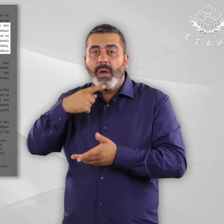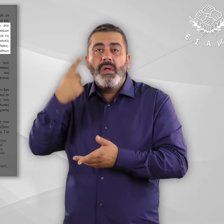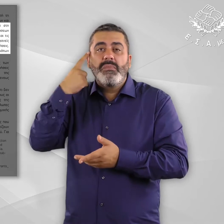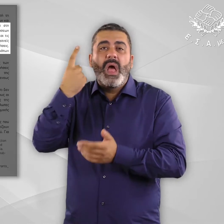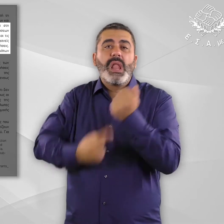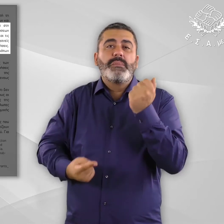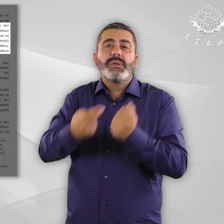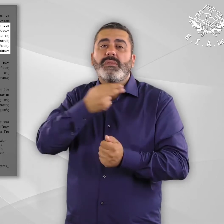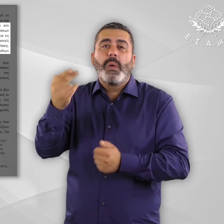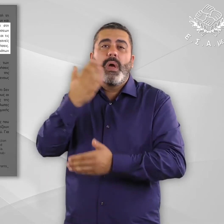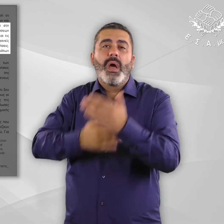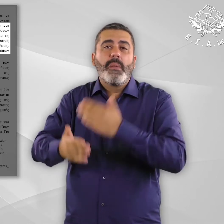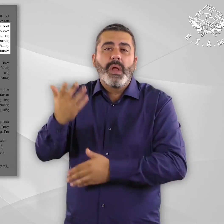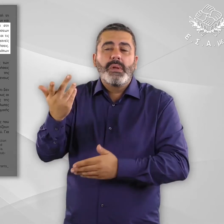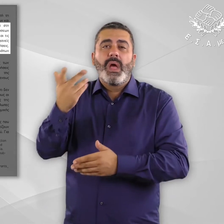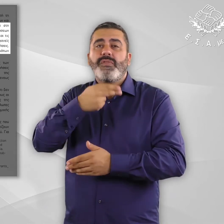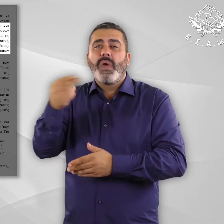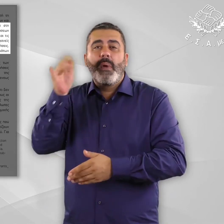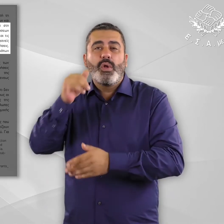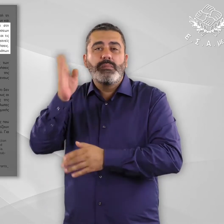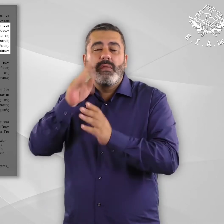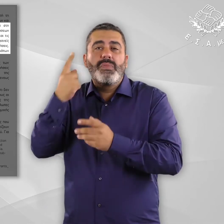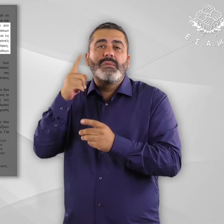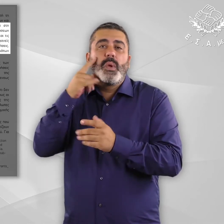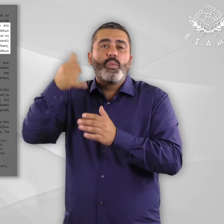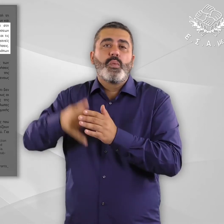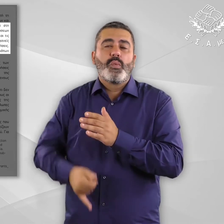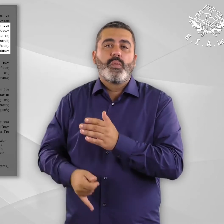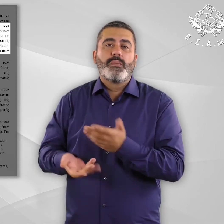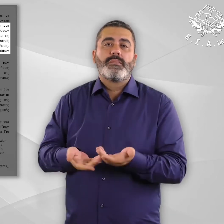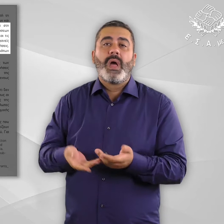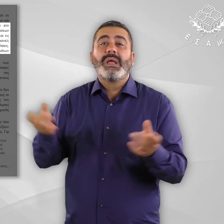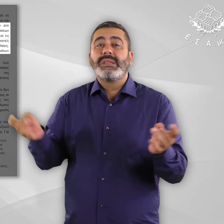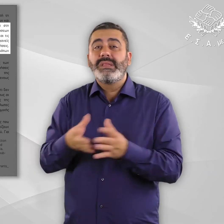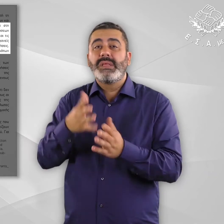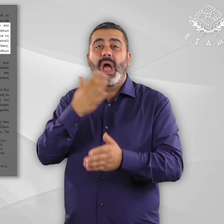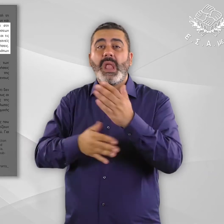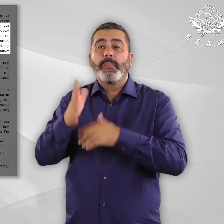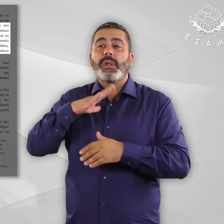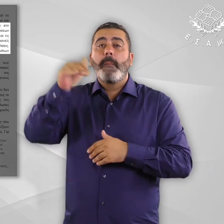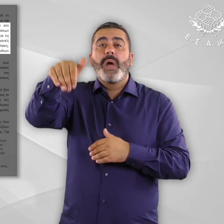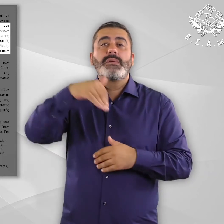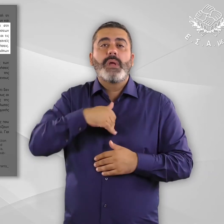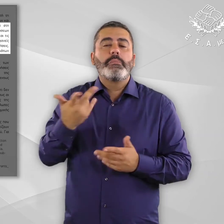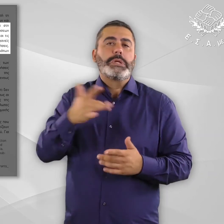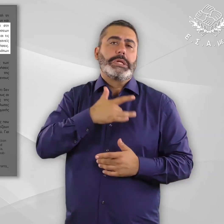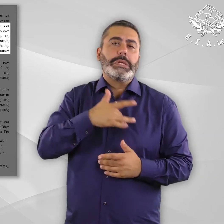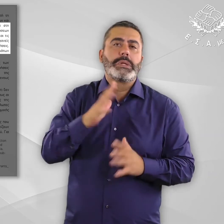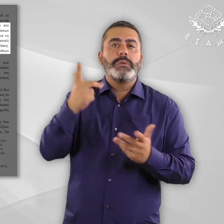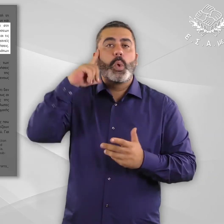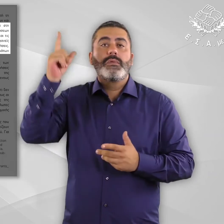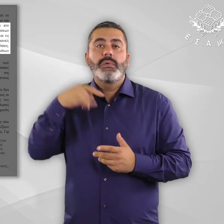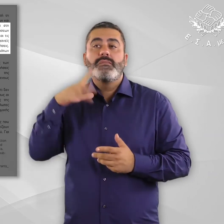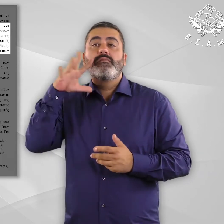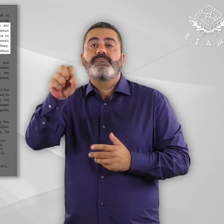αναπηρία και τις κατηγορίες της και ειδικότερα σχετικά με τις μη εμφανείς αναπηρίες παρένθεση κυρίως ψυχικές και νοητικές κλείνει η